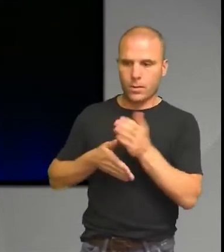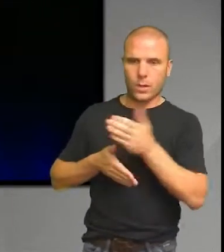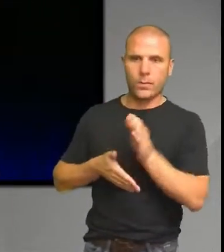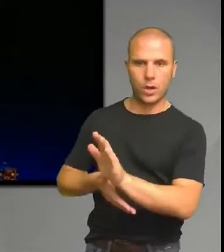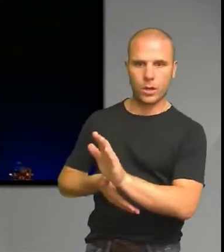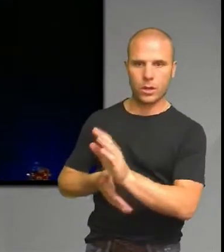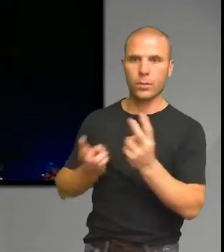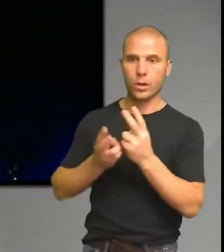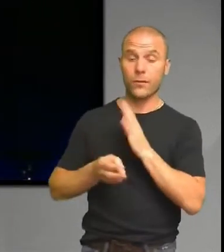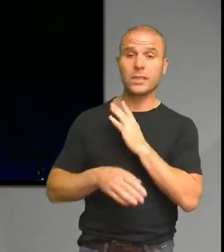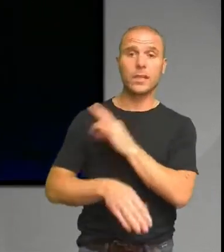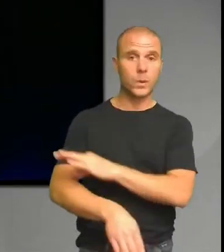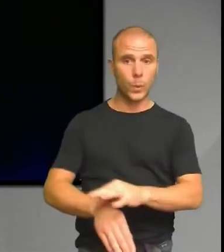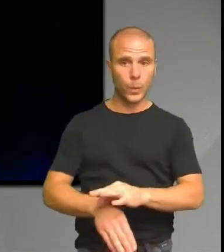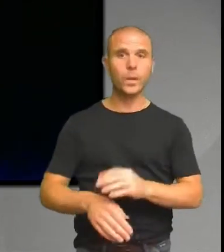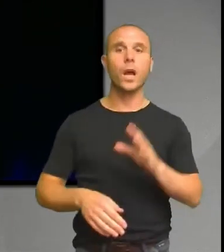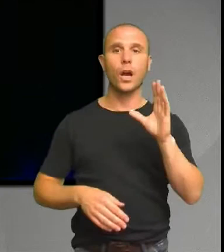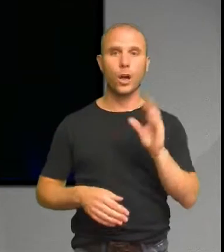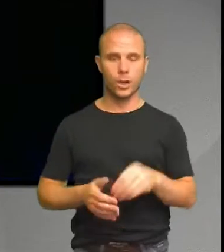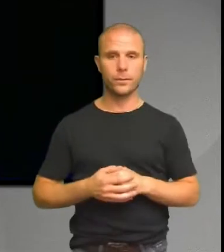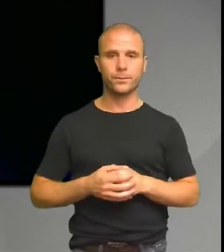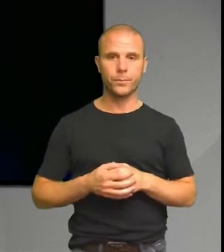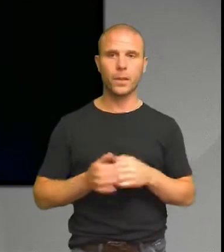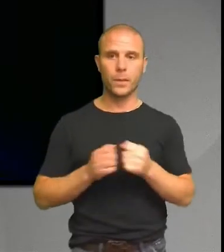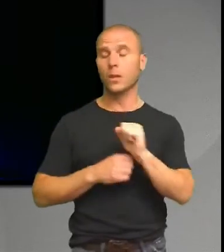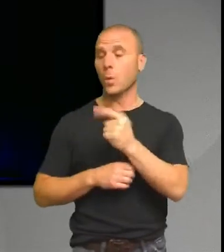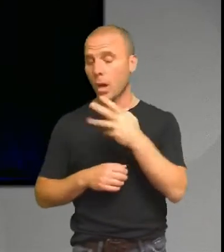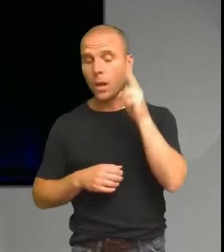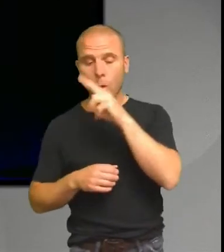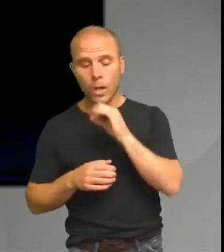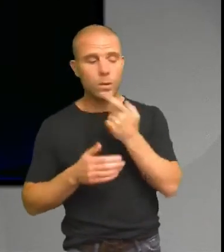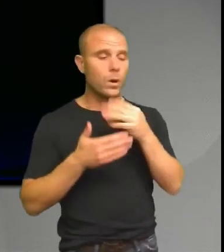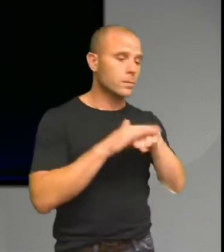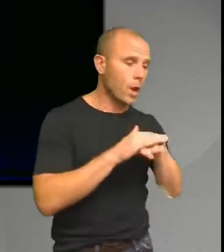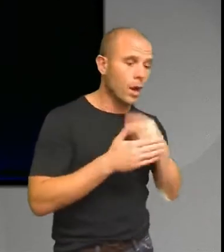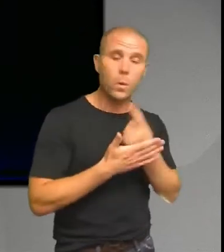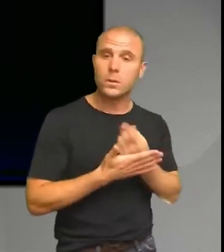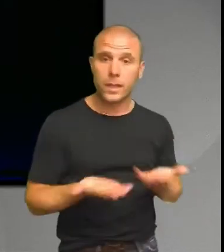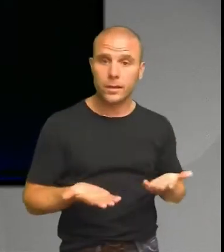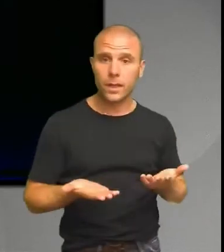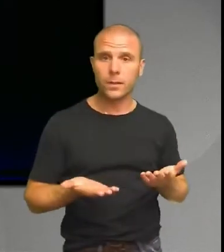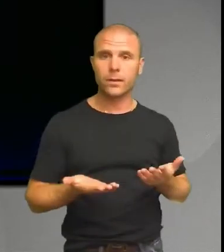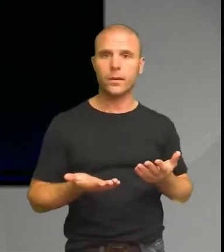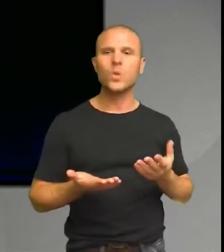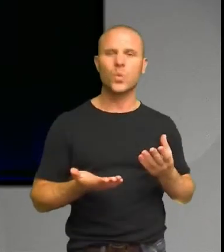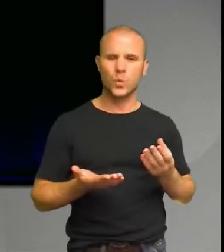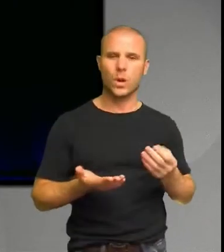finns skuld. Men varför är det så konstigt? Vissa lånar, andra sparar. Det är väl inte så konstigt. Men det är krångligare än så. För